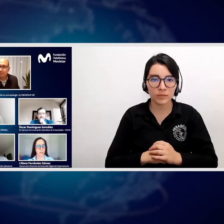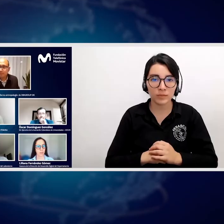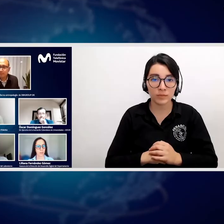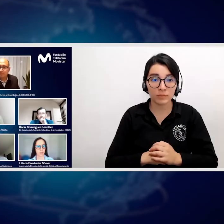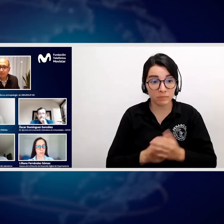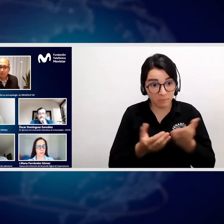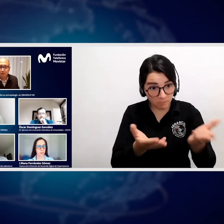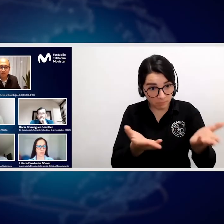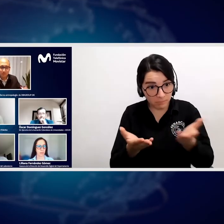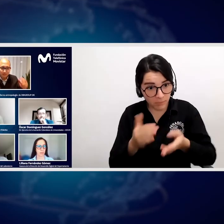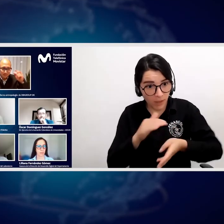Sí, adelante.